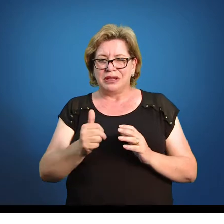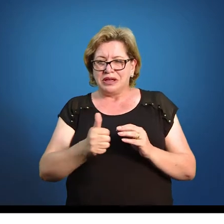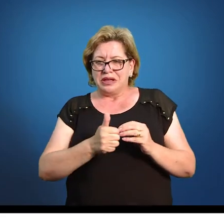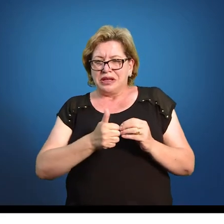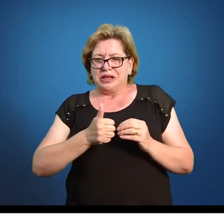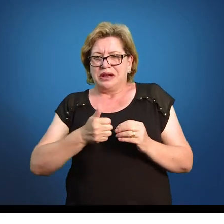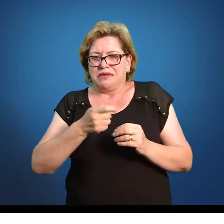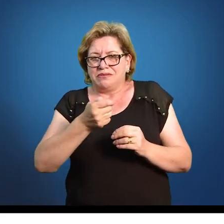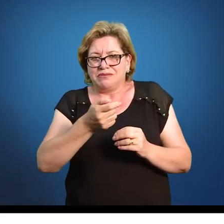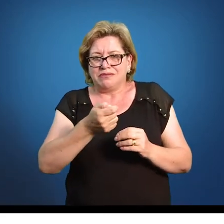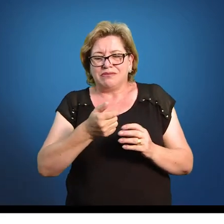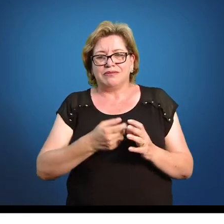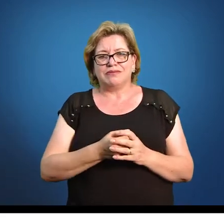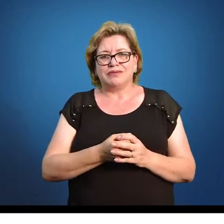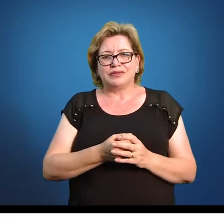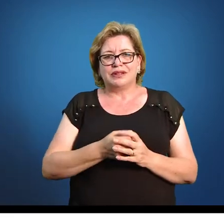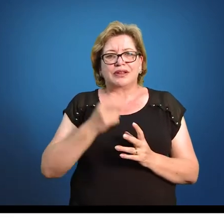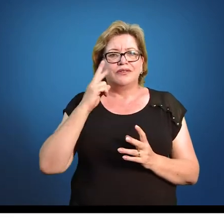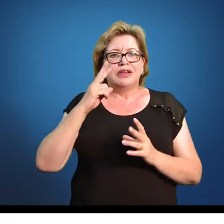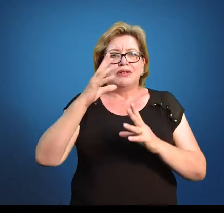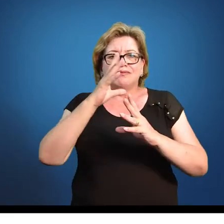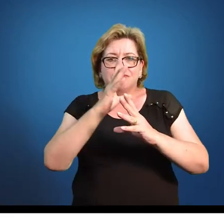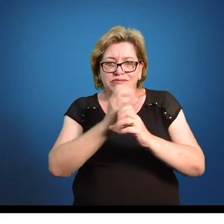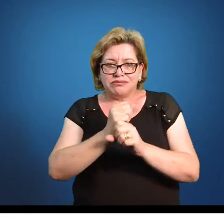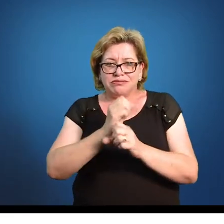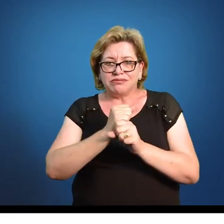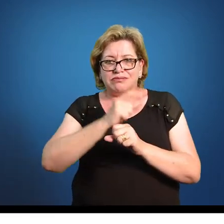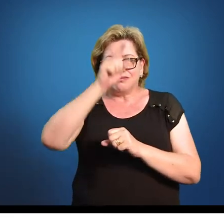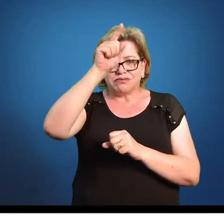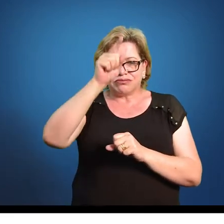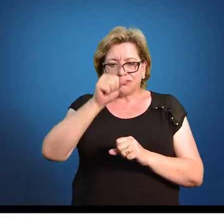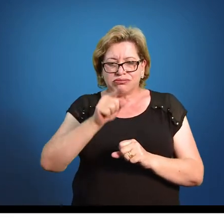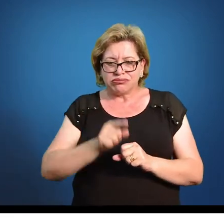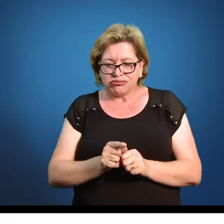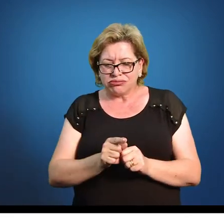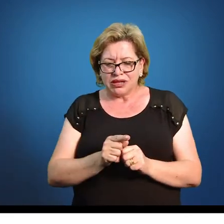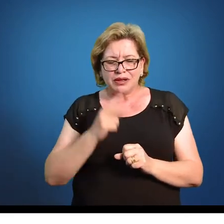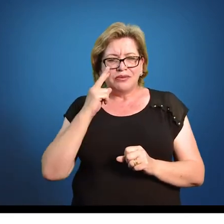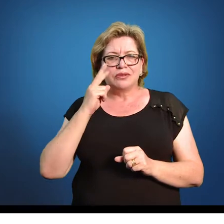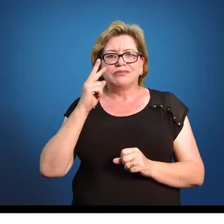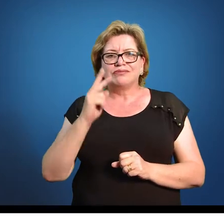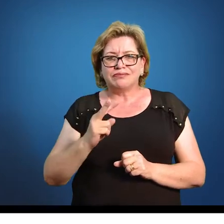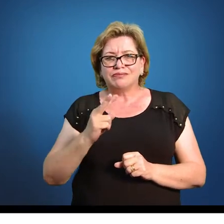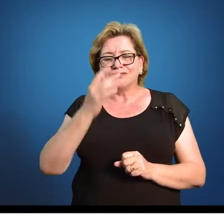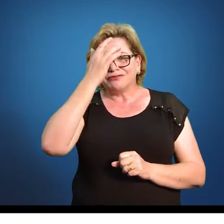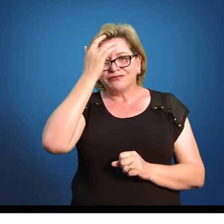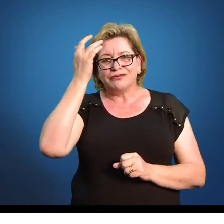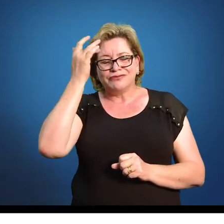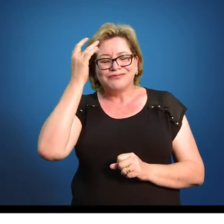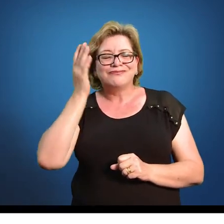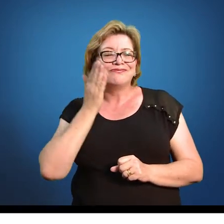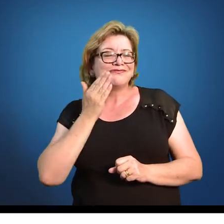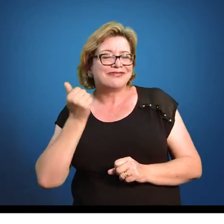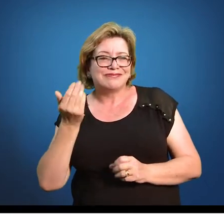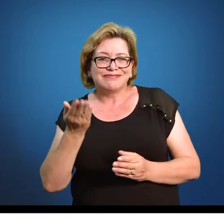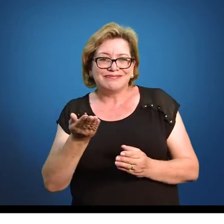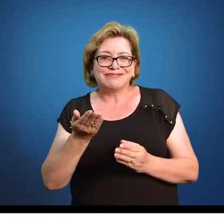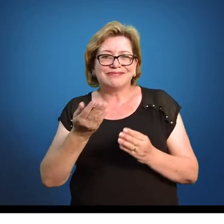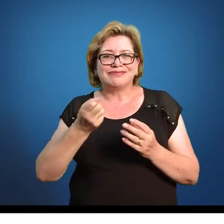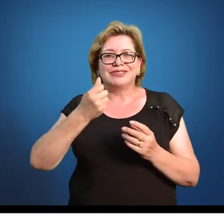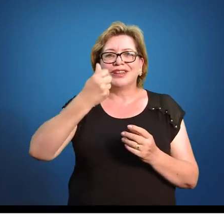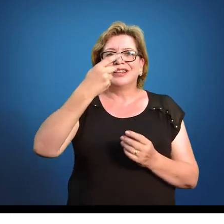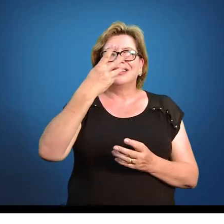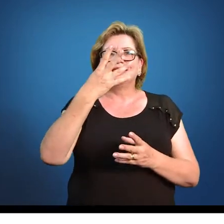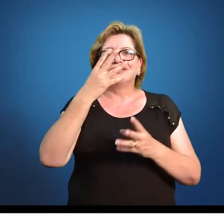um pouquinho a nossa apresentação ainda. Vamos colocar o total. É mais fácil para quem vai obter essa informação. Então ele sabe exatamente qual é a quantidade